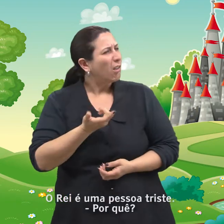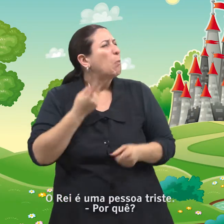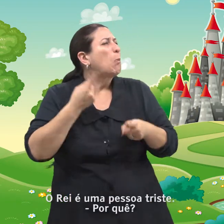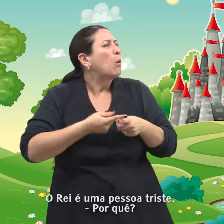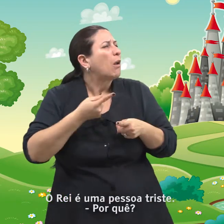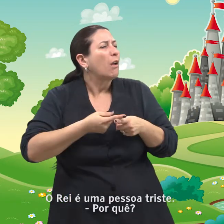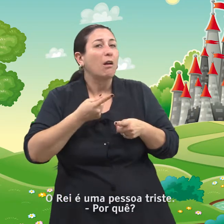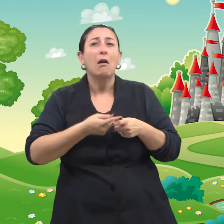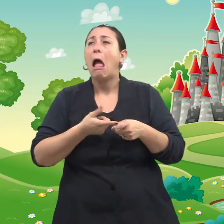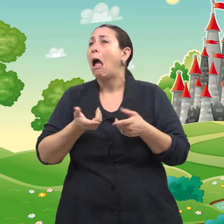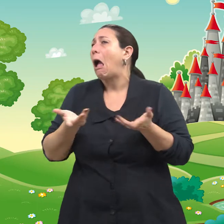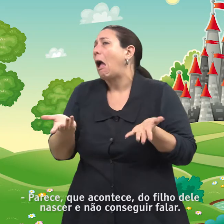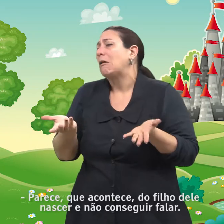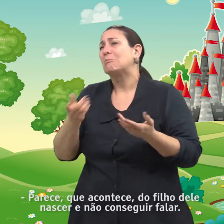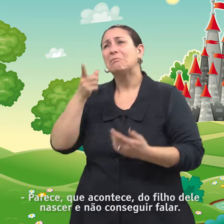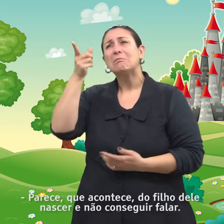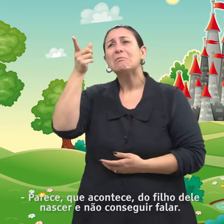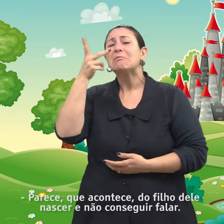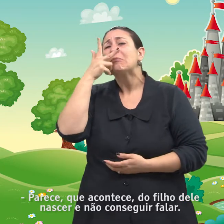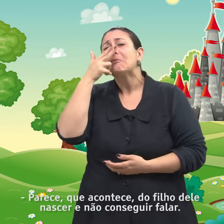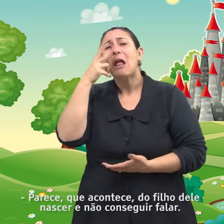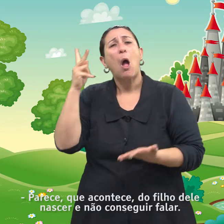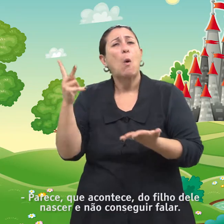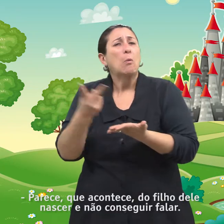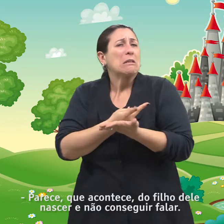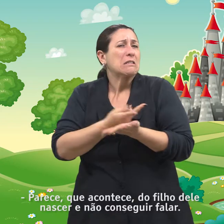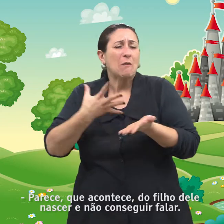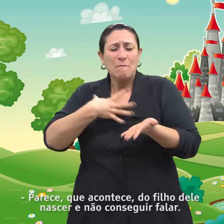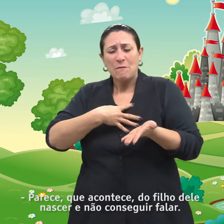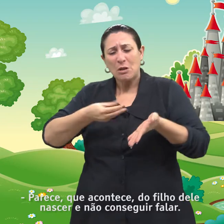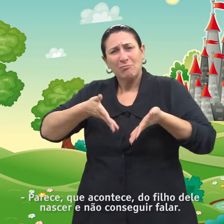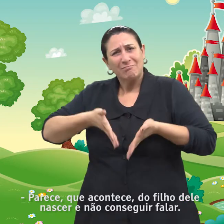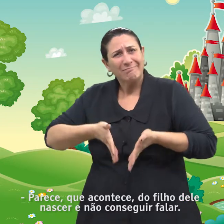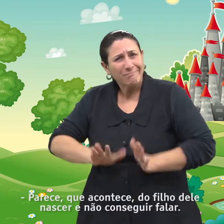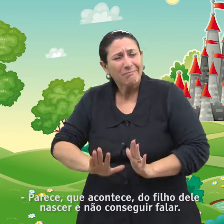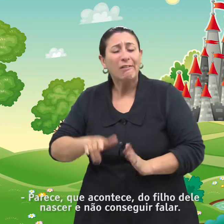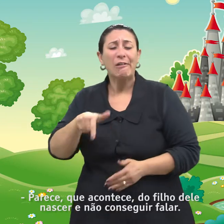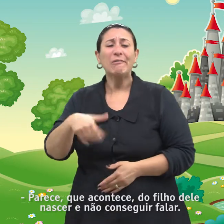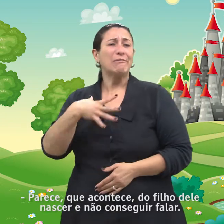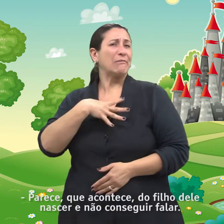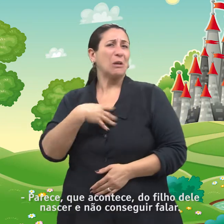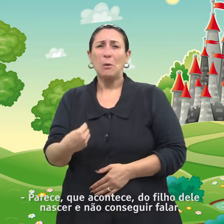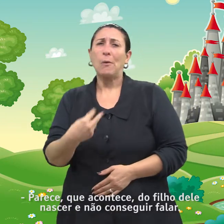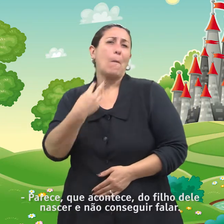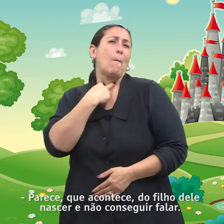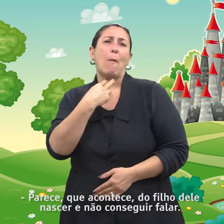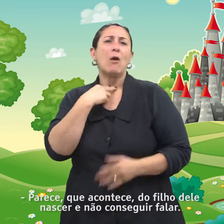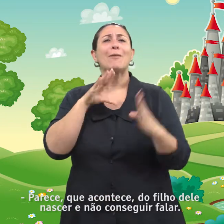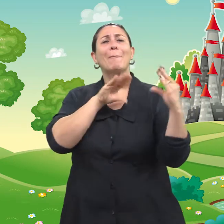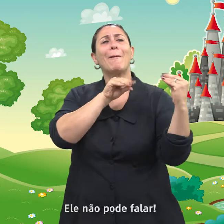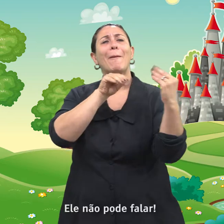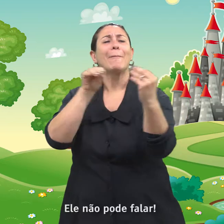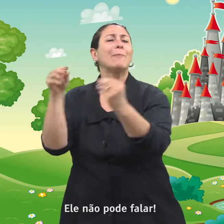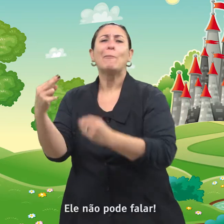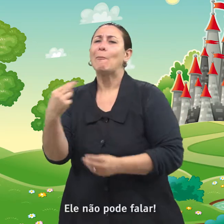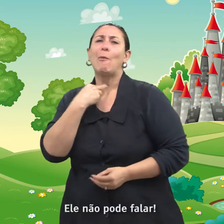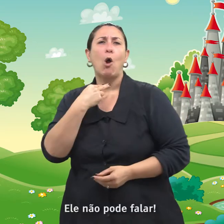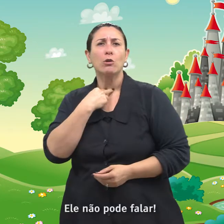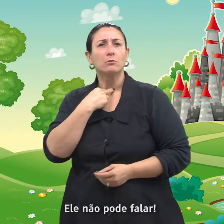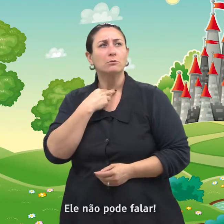Por quê? Parece que acontece do filho dele nascer e não conseguir falar. Ele não pode falar.